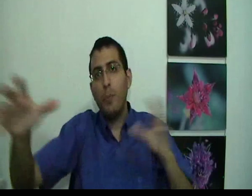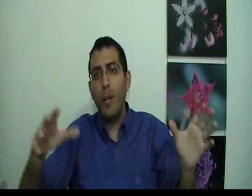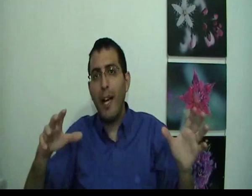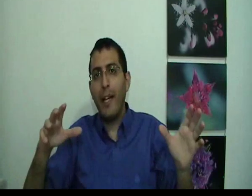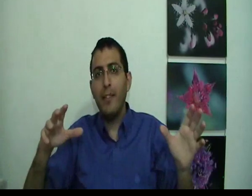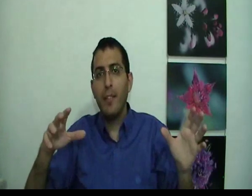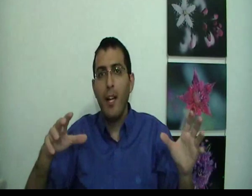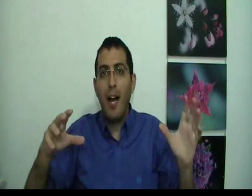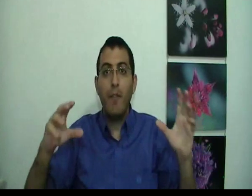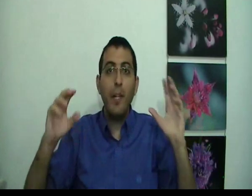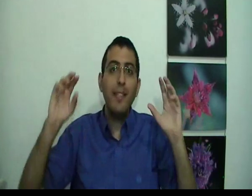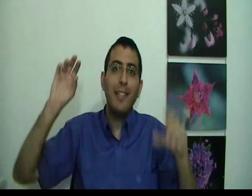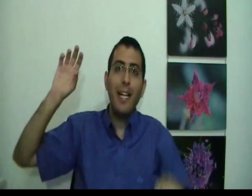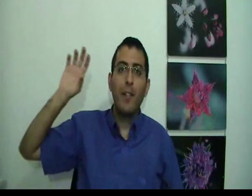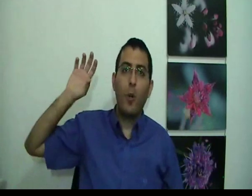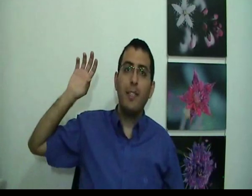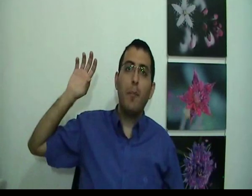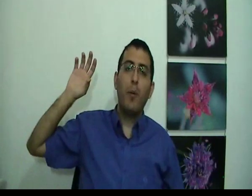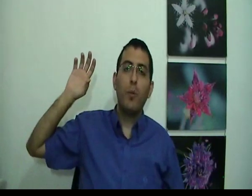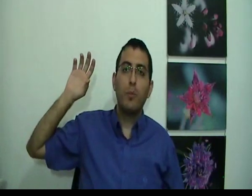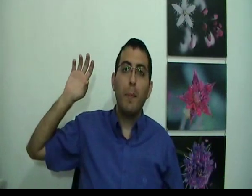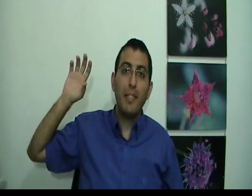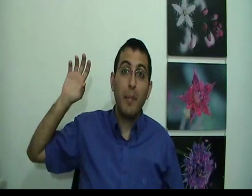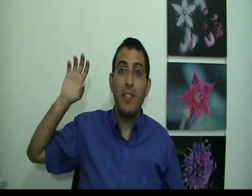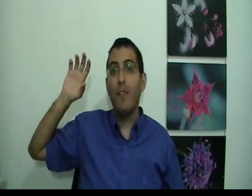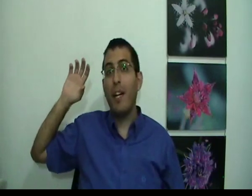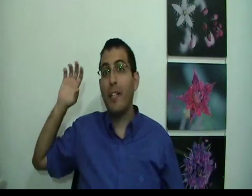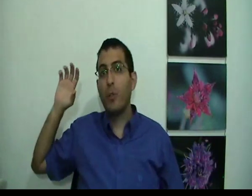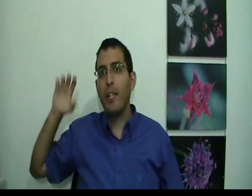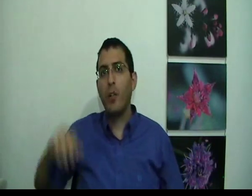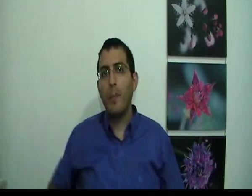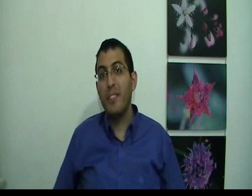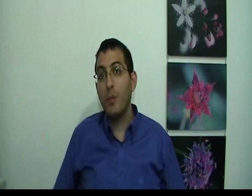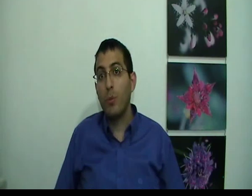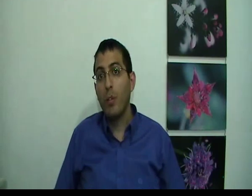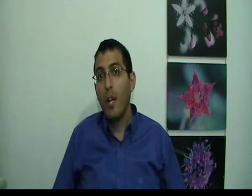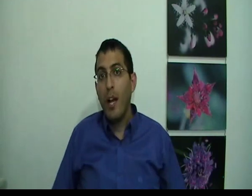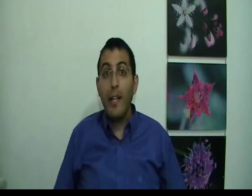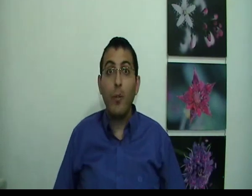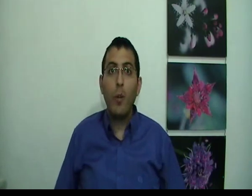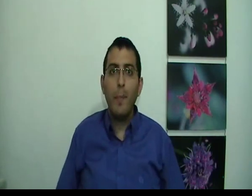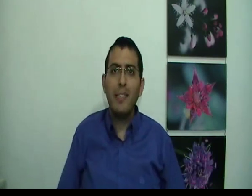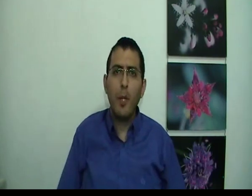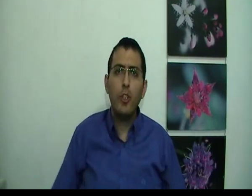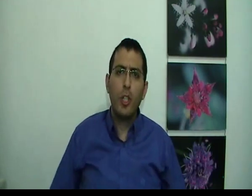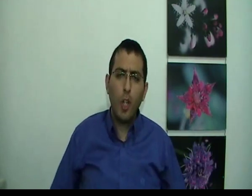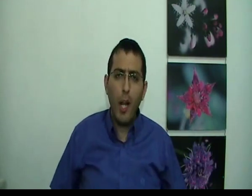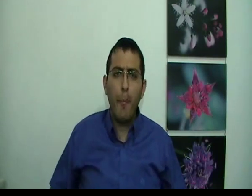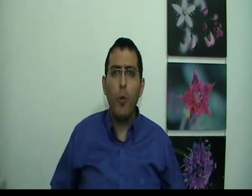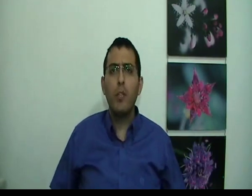פעולה אחרת אבל אם נסתכל על כל זה מבחוץ מפרספקטיבה חיצונית לכל המציאות אנחנו יכולים בעצם לראות שכל הפעולות